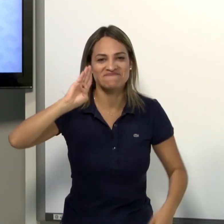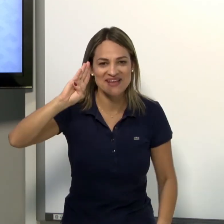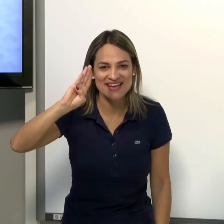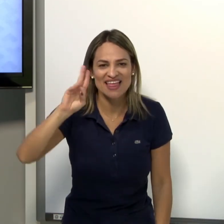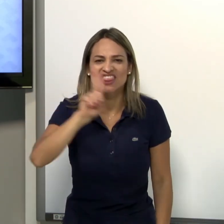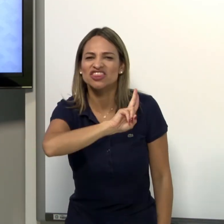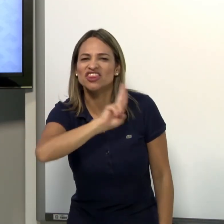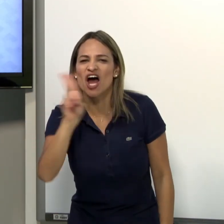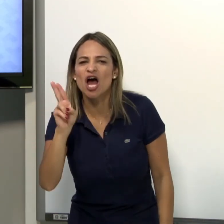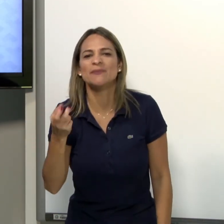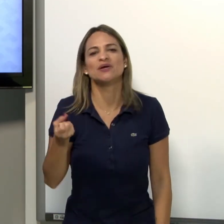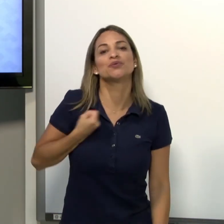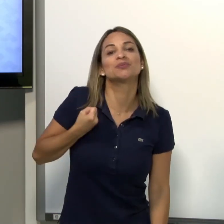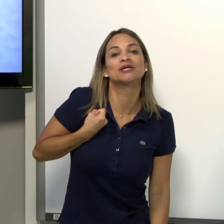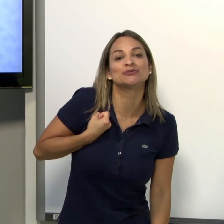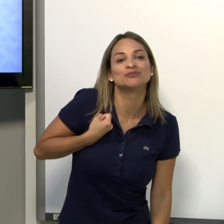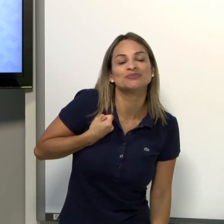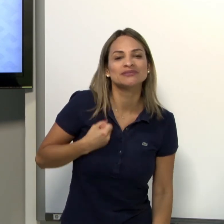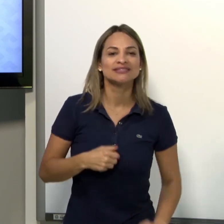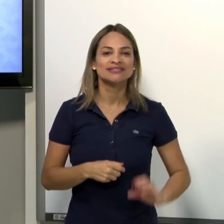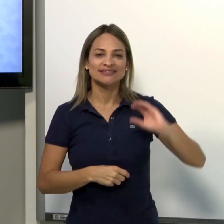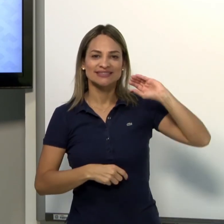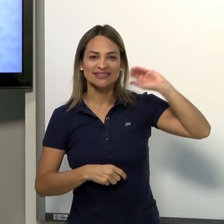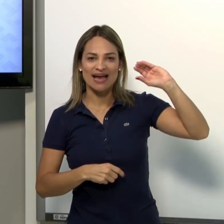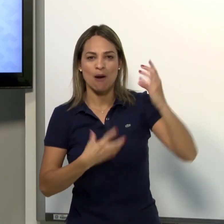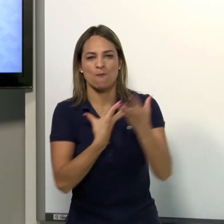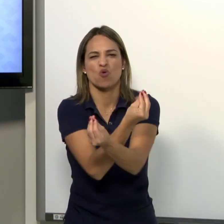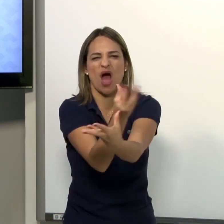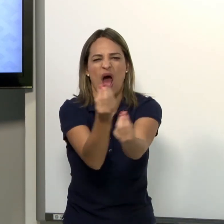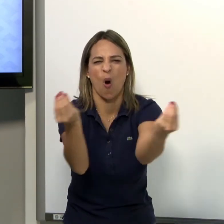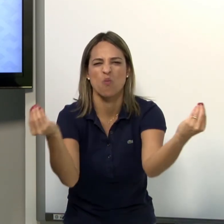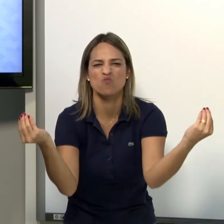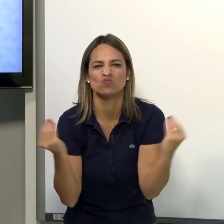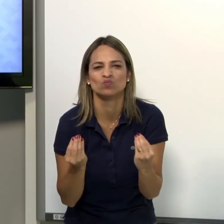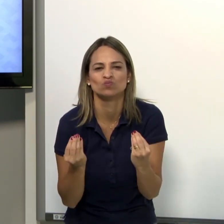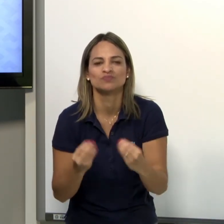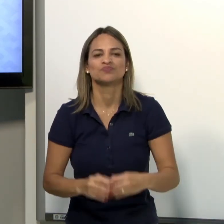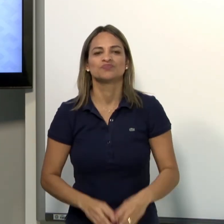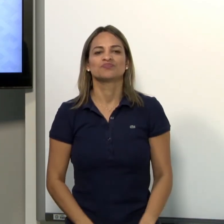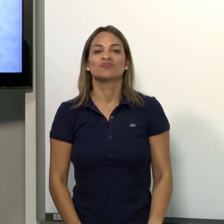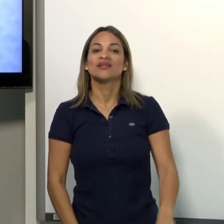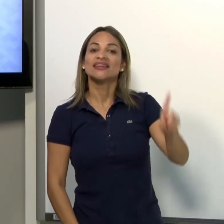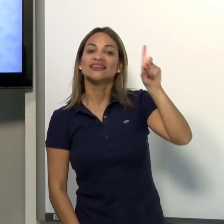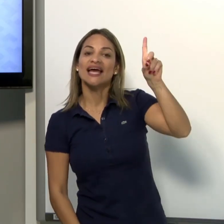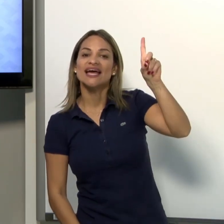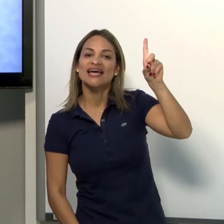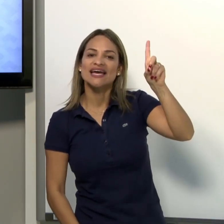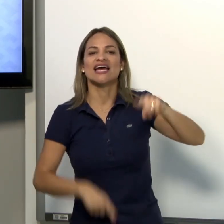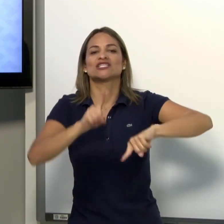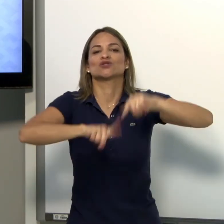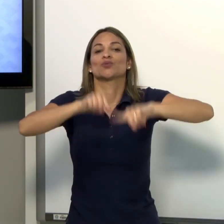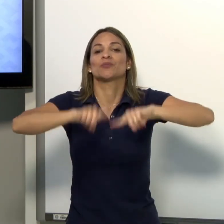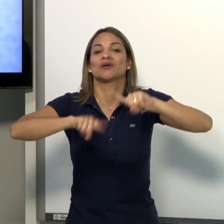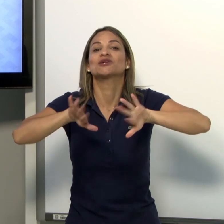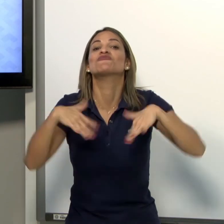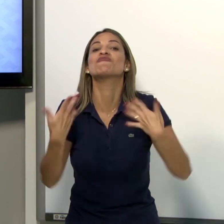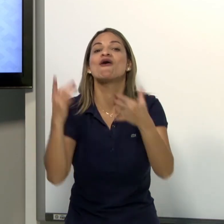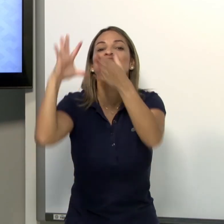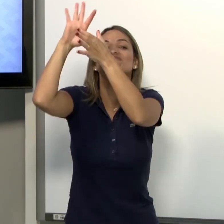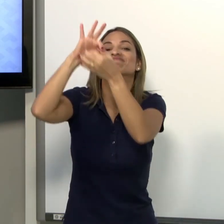sei. Letra B, nome e número. Letra C, de plural. E letra D,